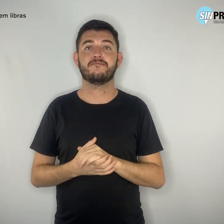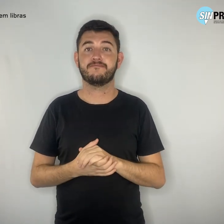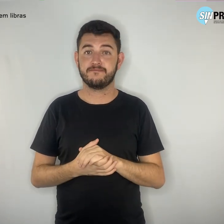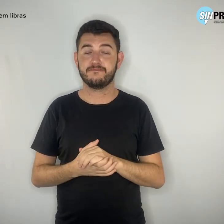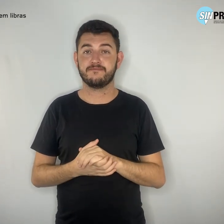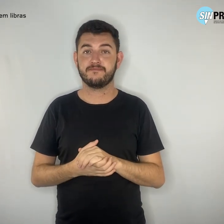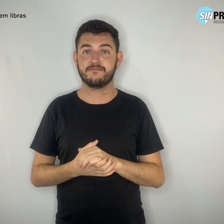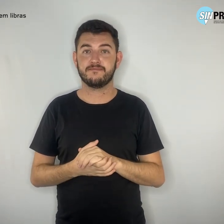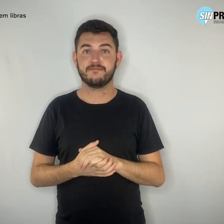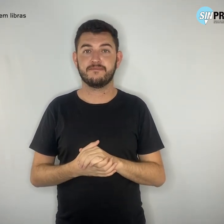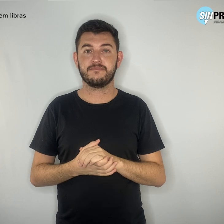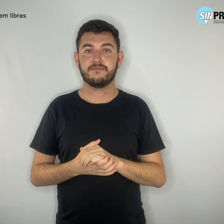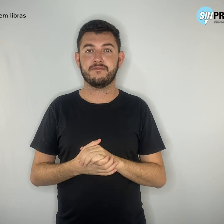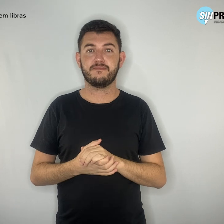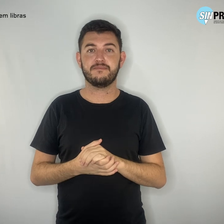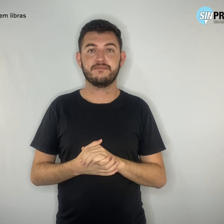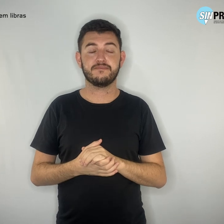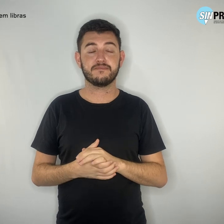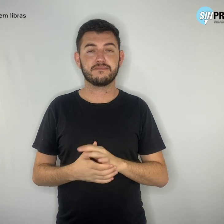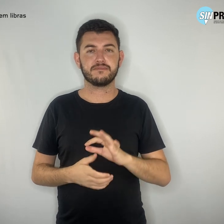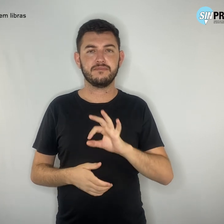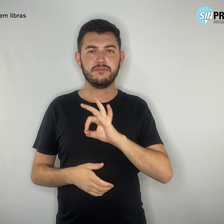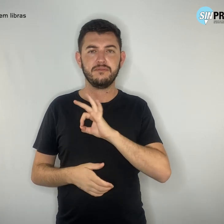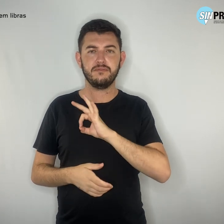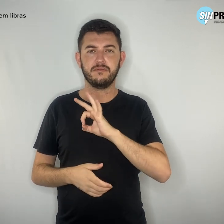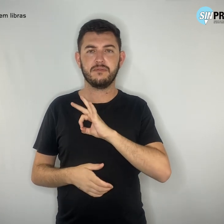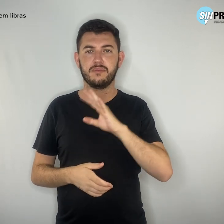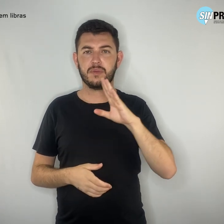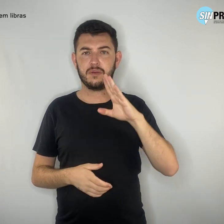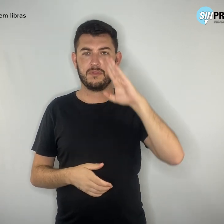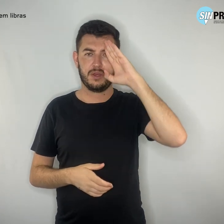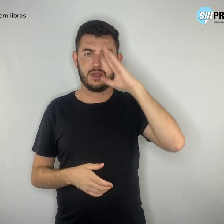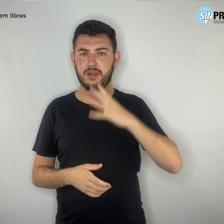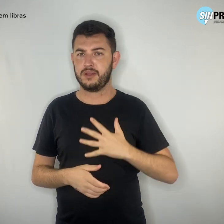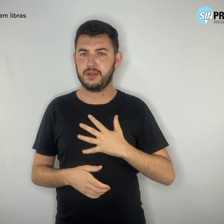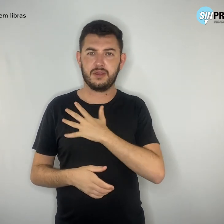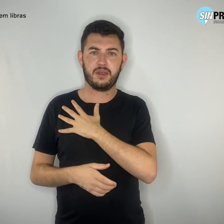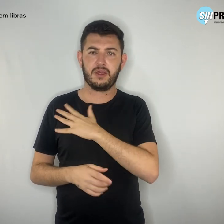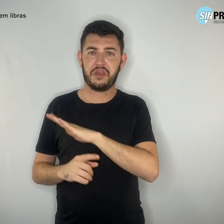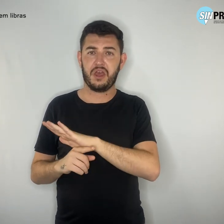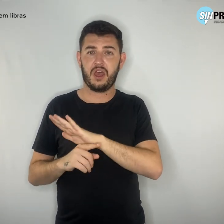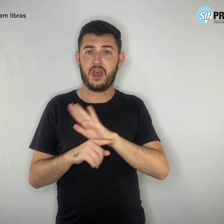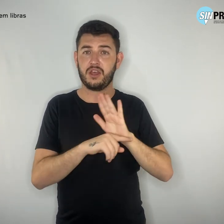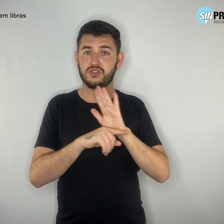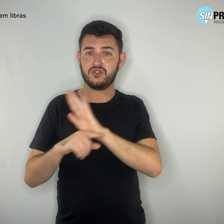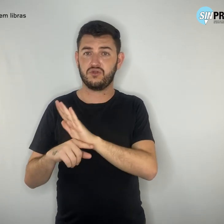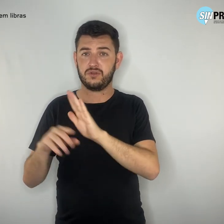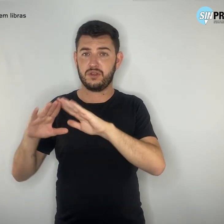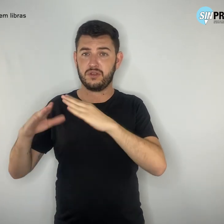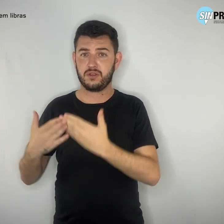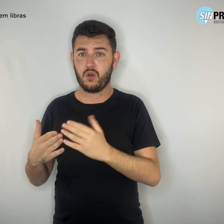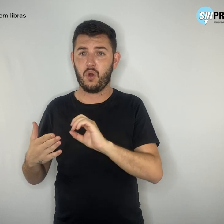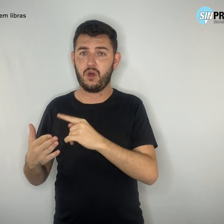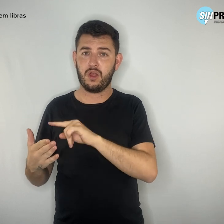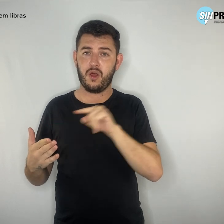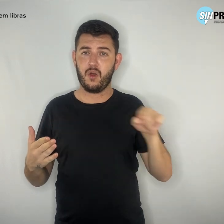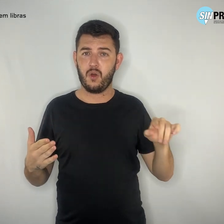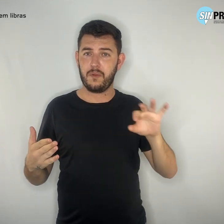Militarização não ajuda nem a escola nem a polícia. São 320 os